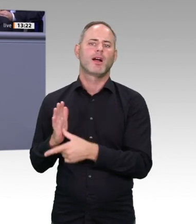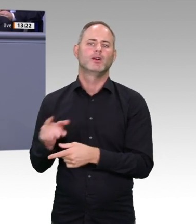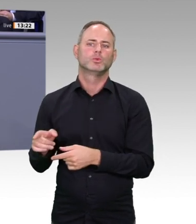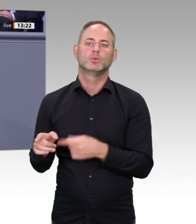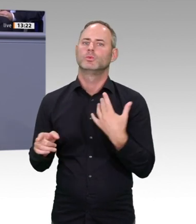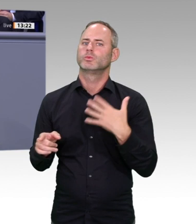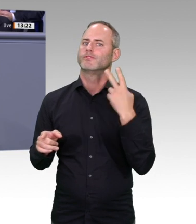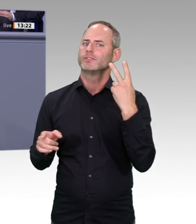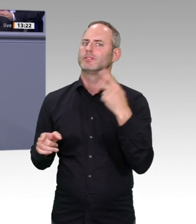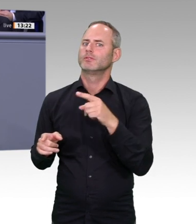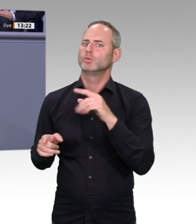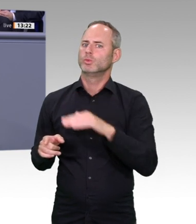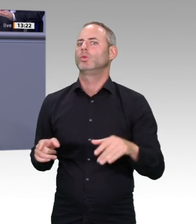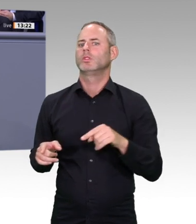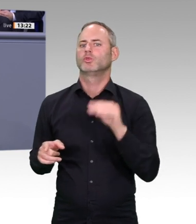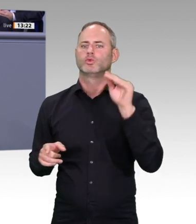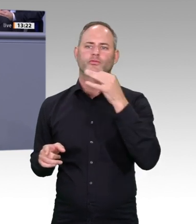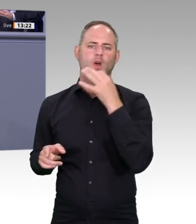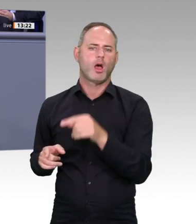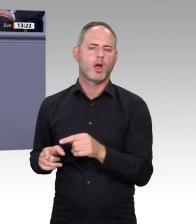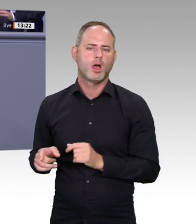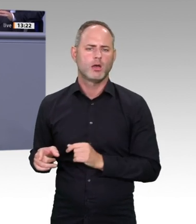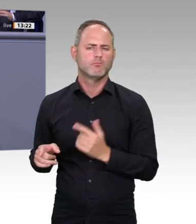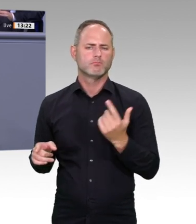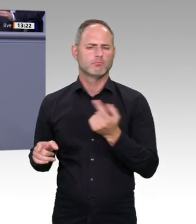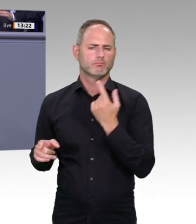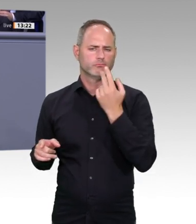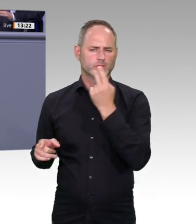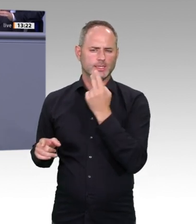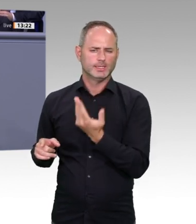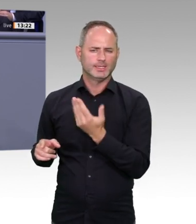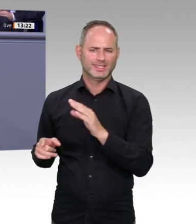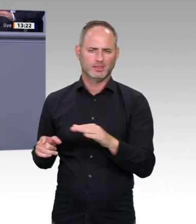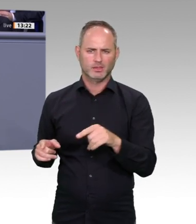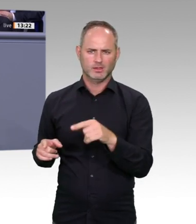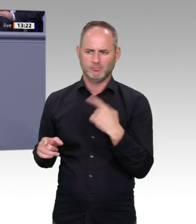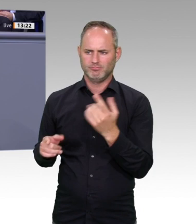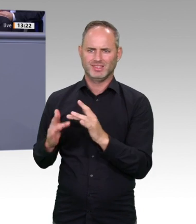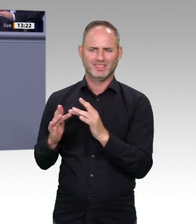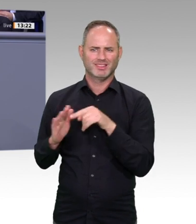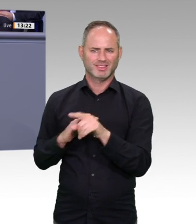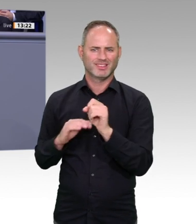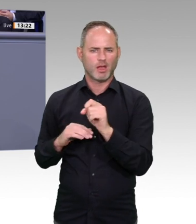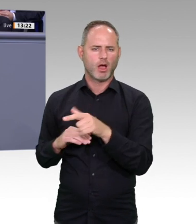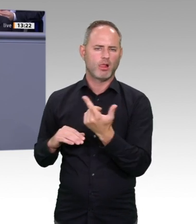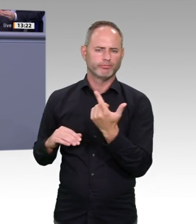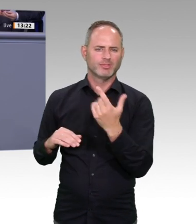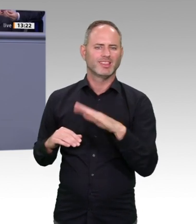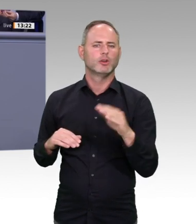da ist. Und das ist eine Leistung, die ich mir wünsche für alle anderen Familienleistungen, die wir auch machen, dass wir nämlich digital erreichbar sind für die